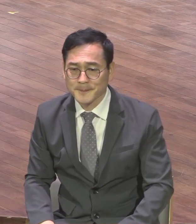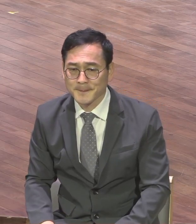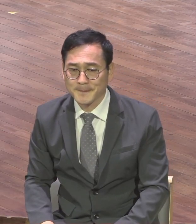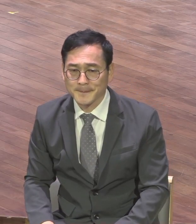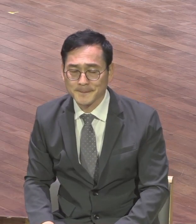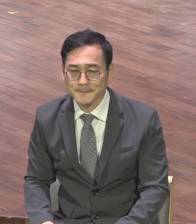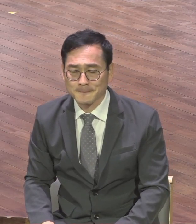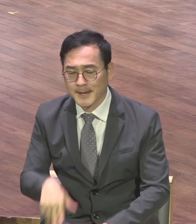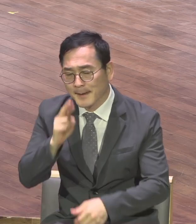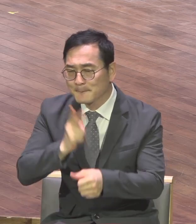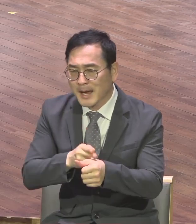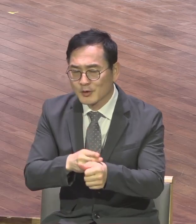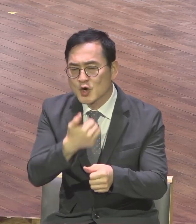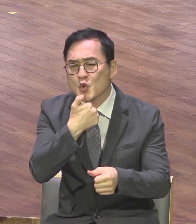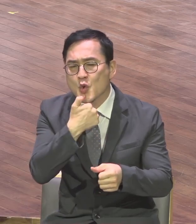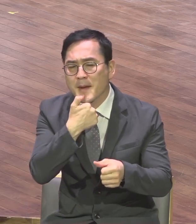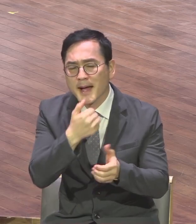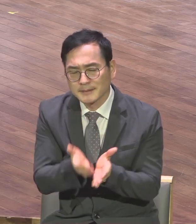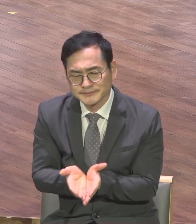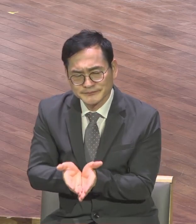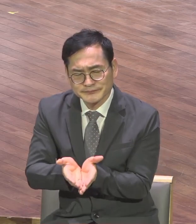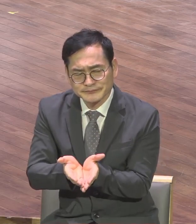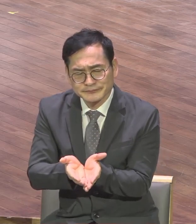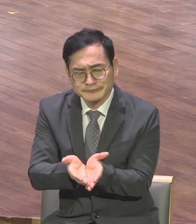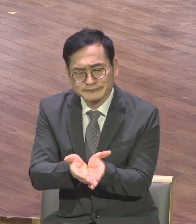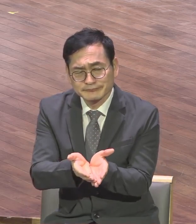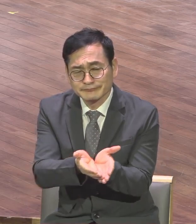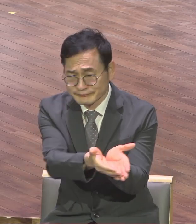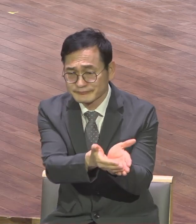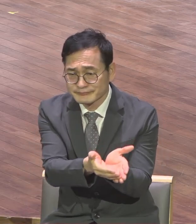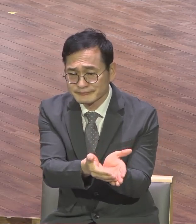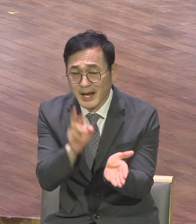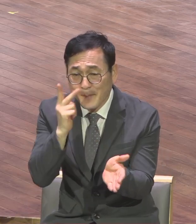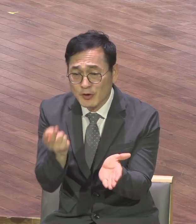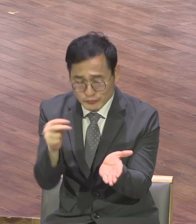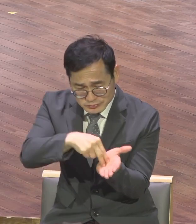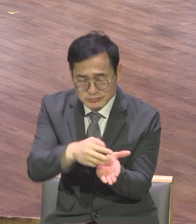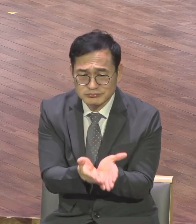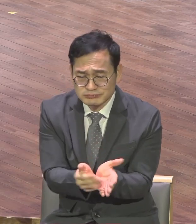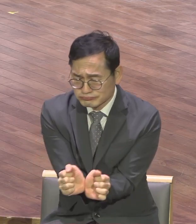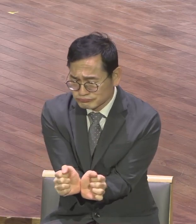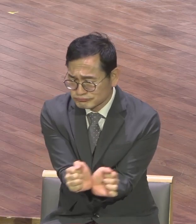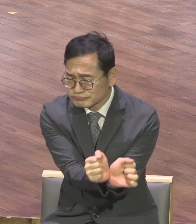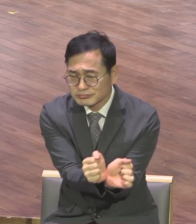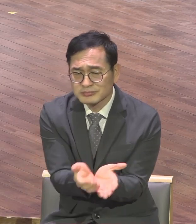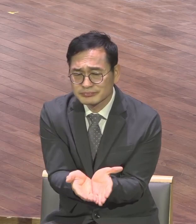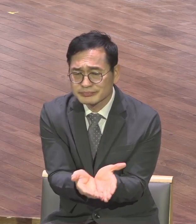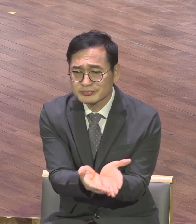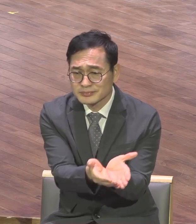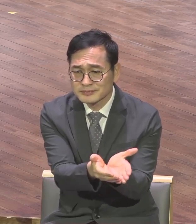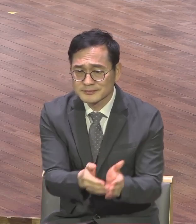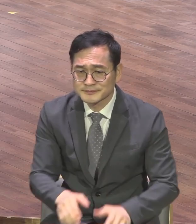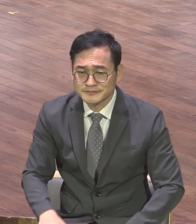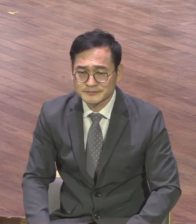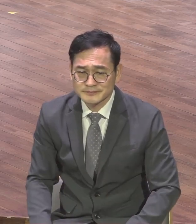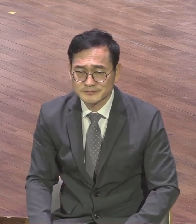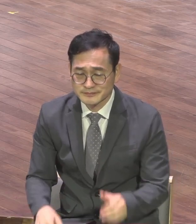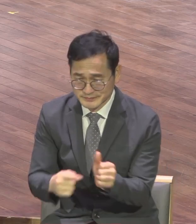바울이 로마로 향하는 여전기록도 있어요 바울은 예루살렘에서 유대인들의 모함으로 체포돼가지고